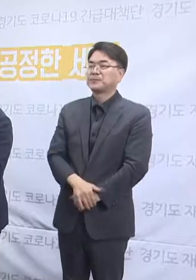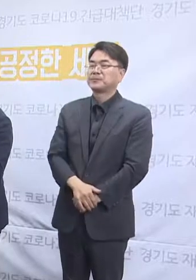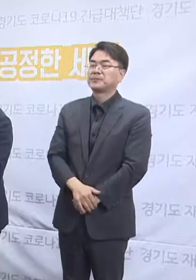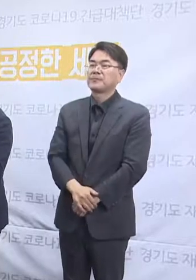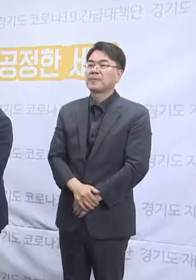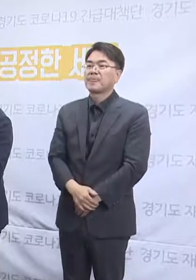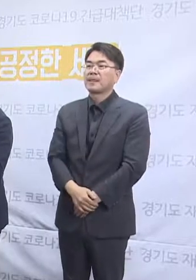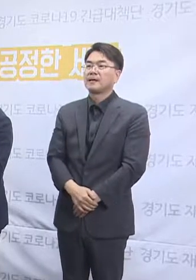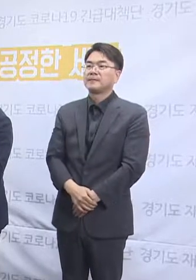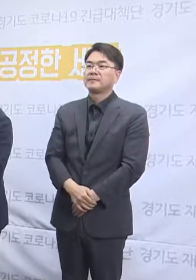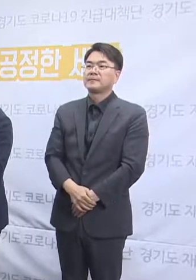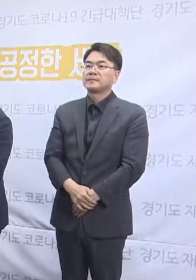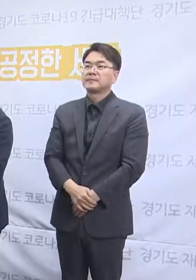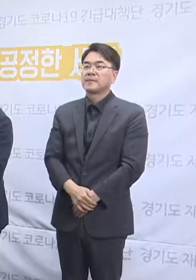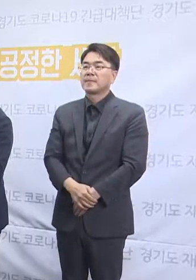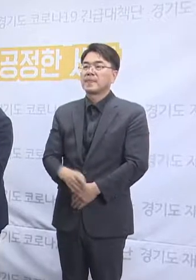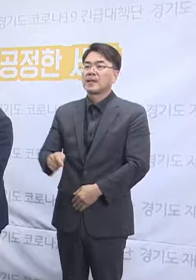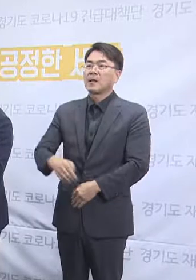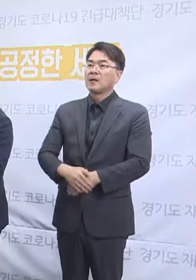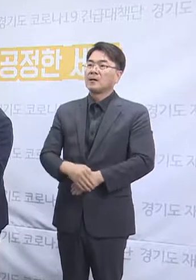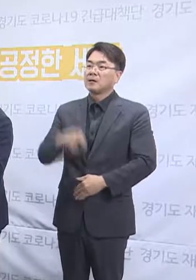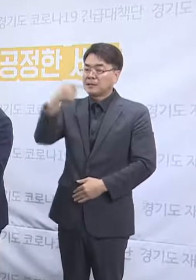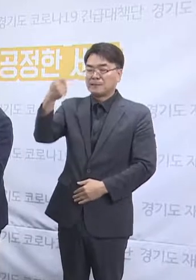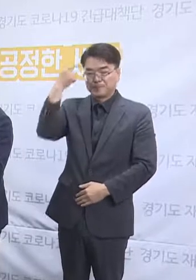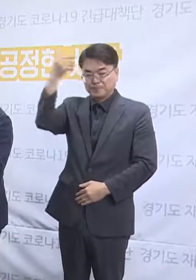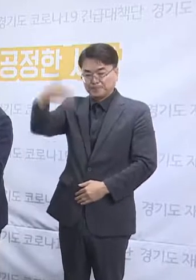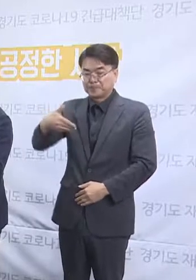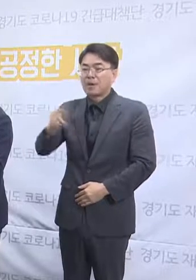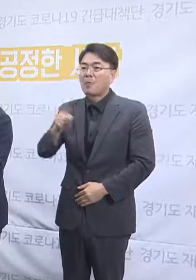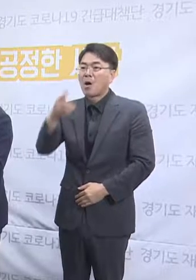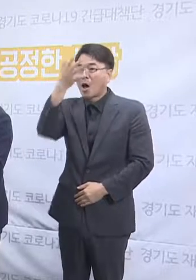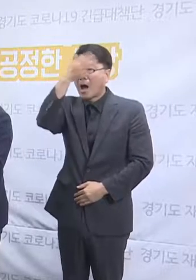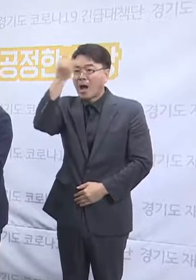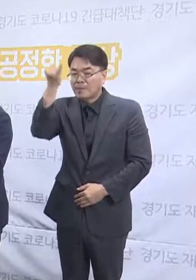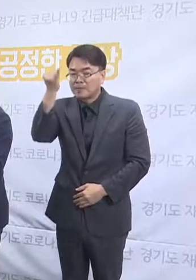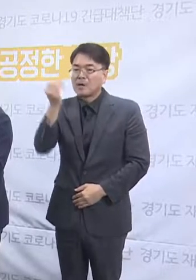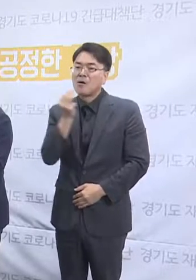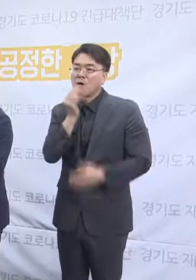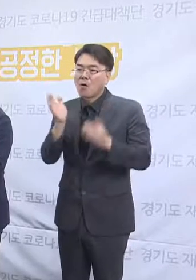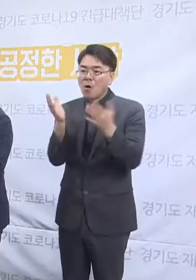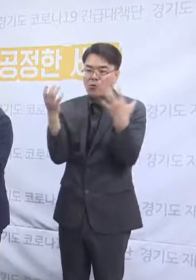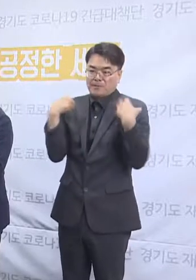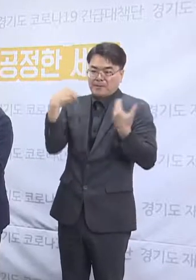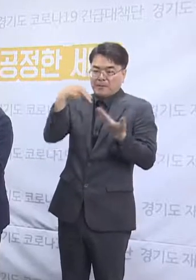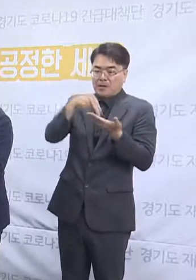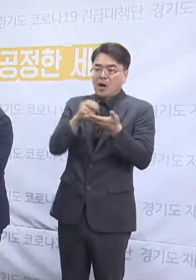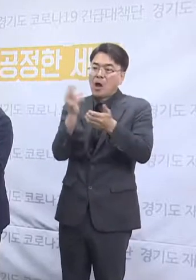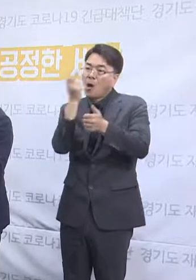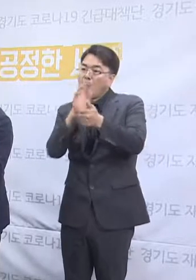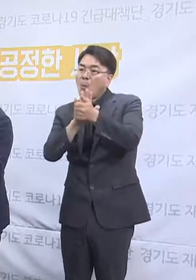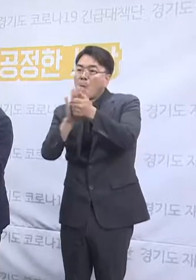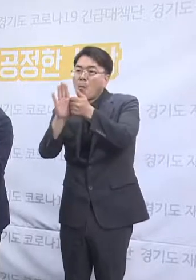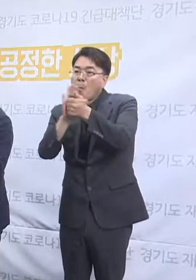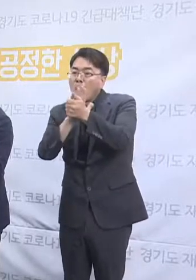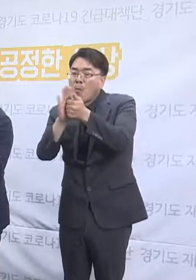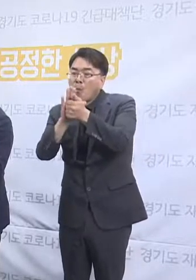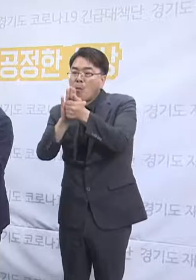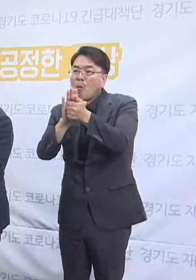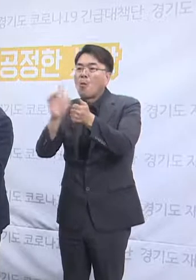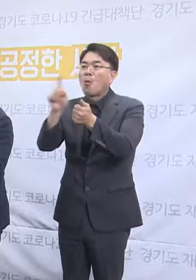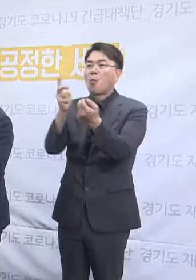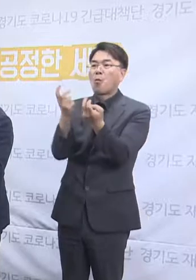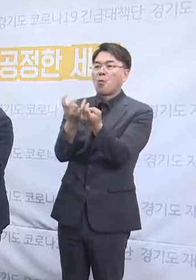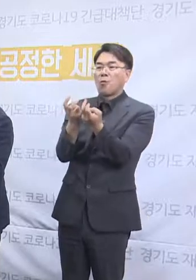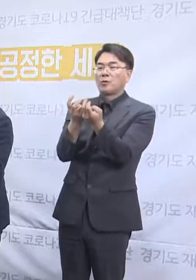기자님의 질의가 있는데요. 할머니들에 대한 경기도 차원의 보호는 관련된 답변은 기재의 핵인문에